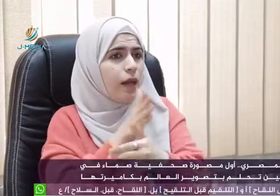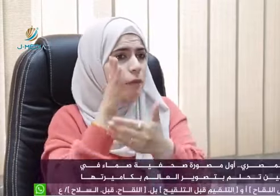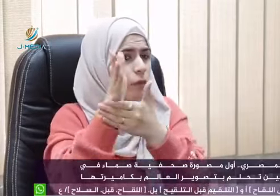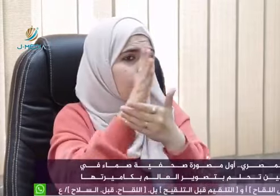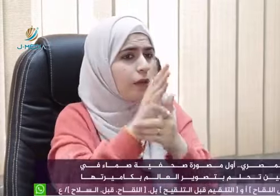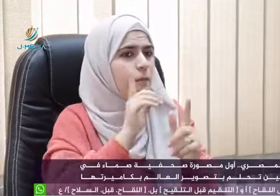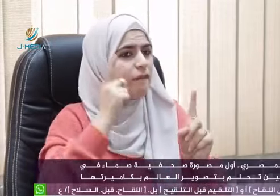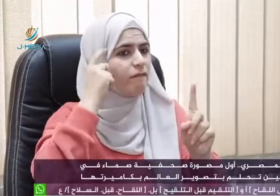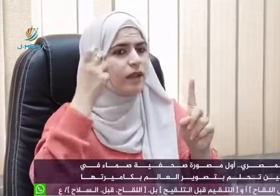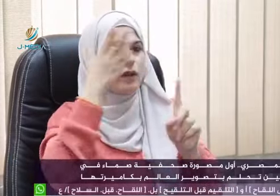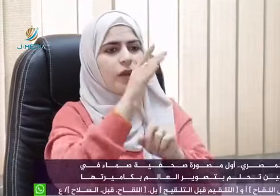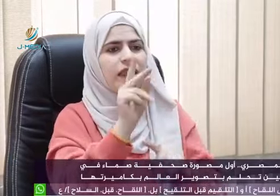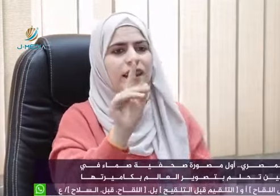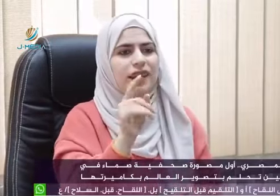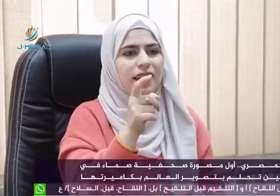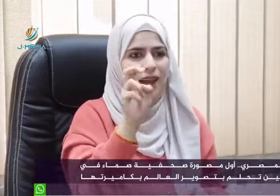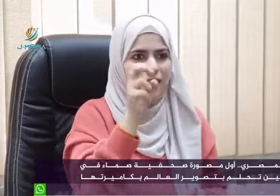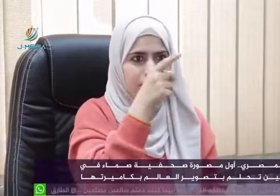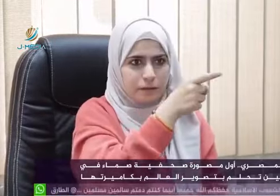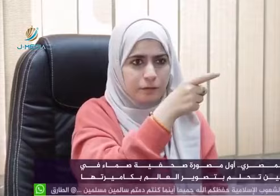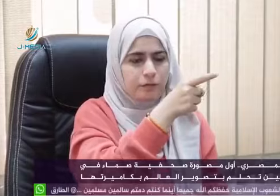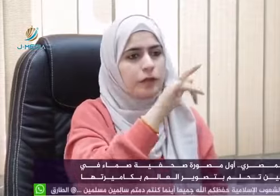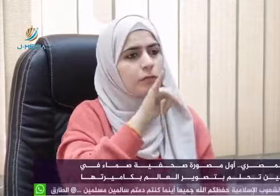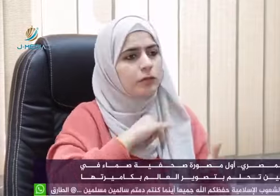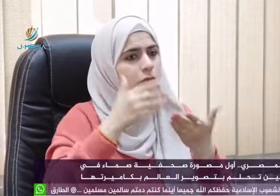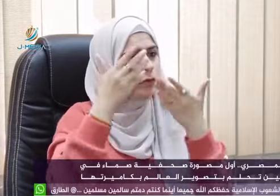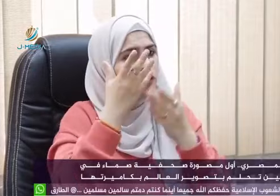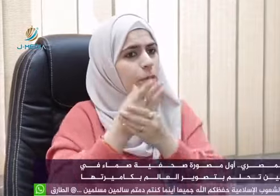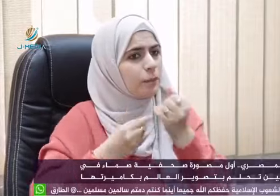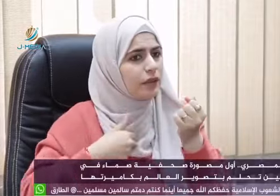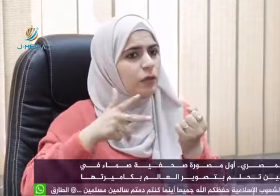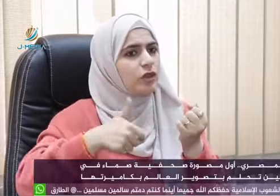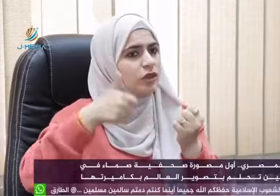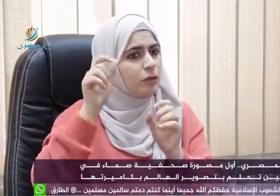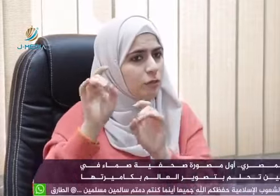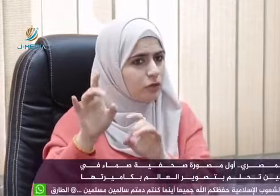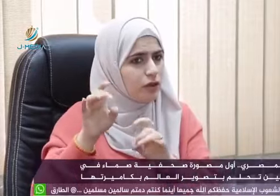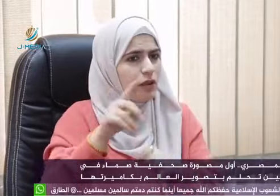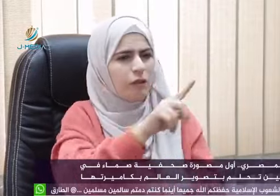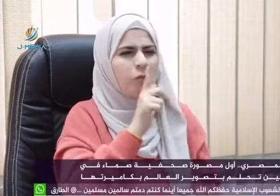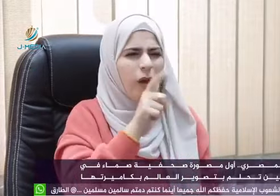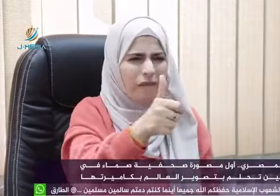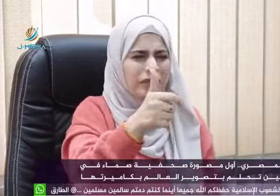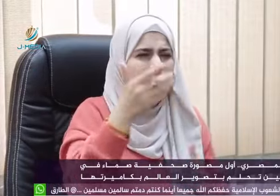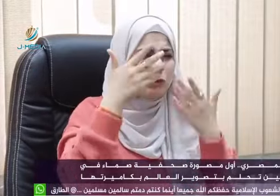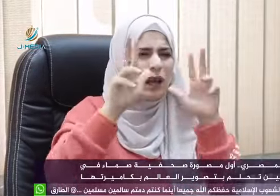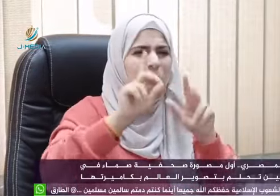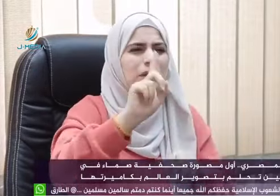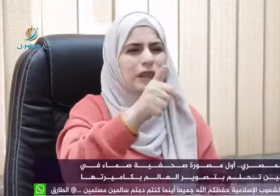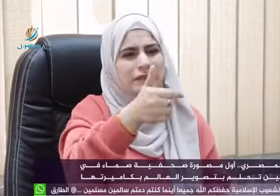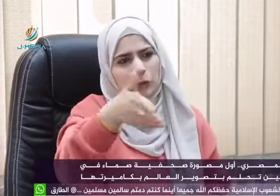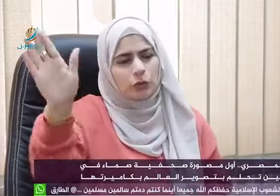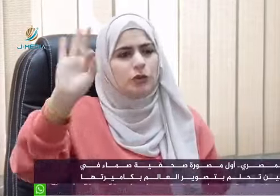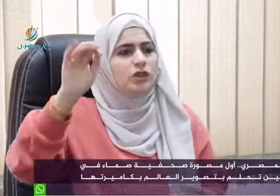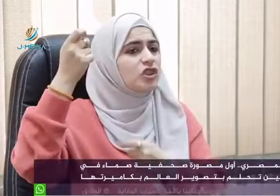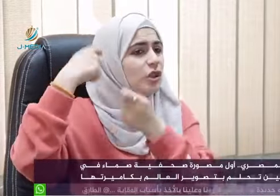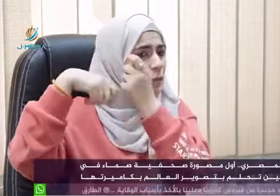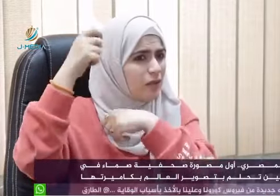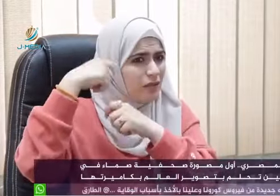فأمي وأبوي فكروا لي إنه ممكن أروح على التراش وأدرس تجميل طبعاً